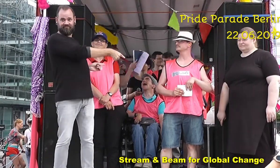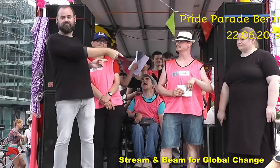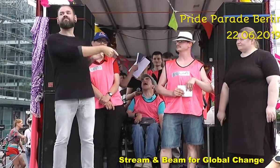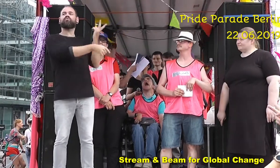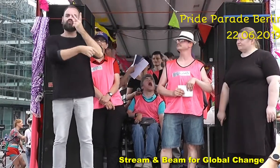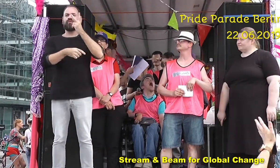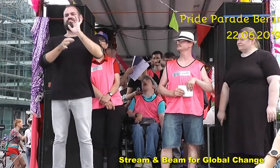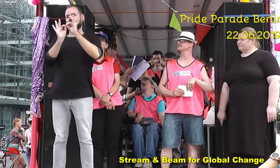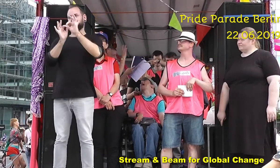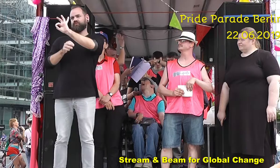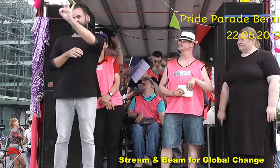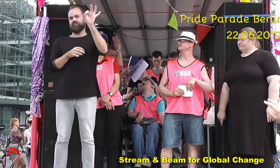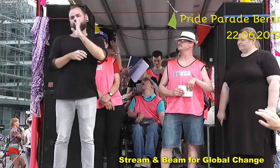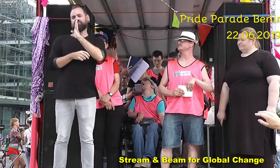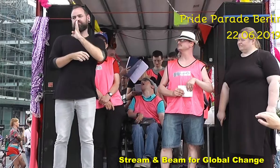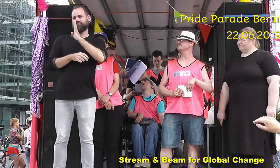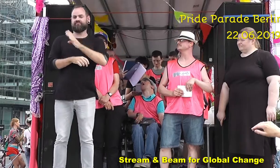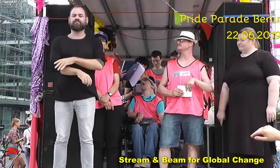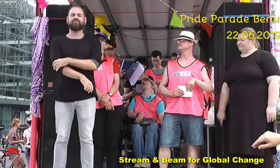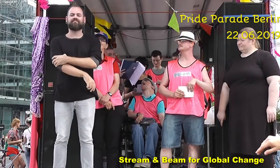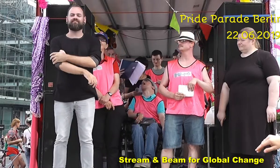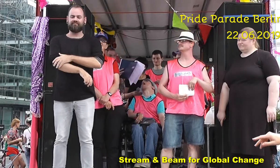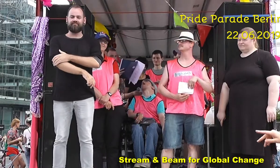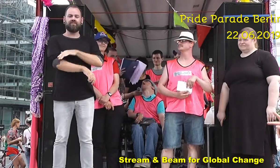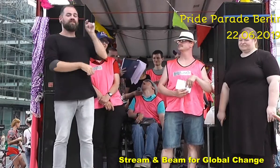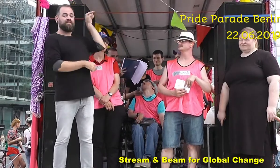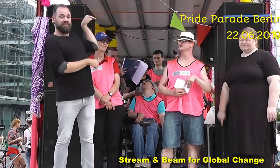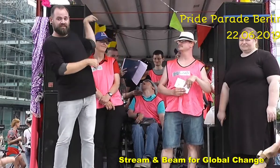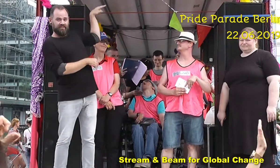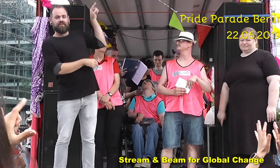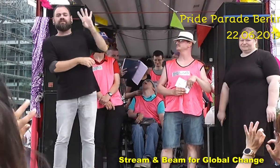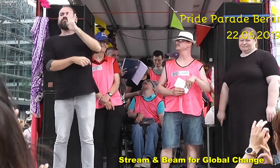Peter wiederholt. Von Luca. Von Luca. Von Luca.